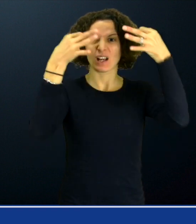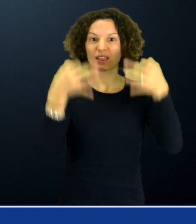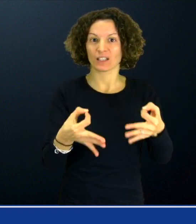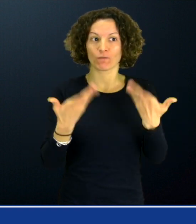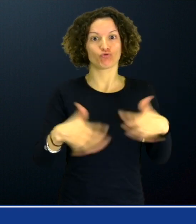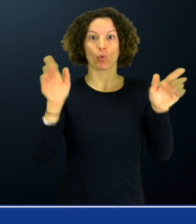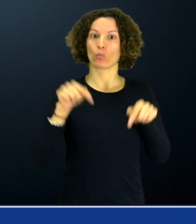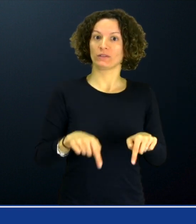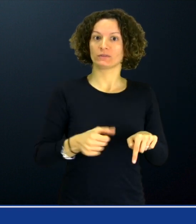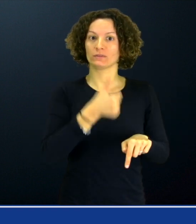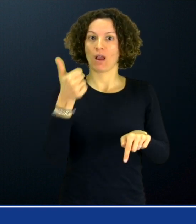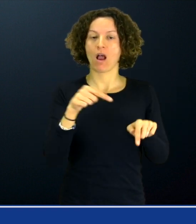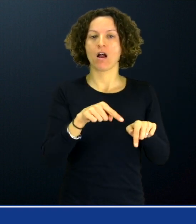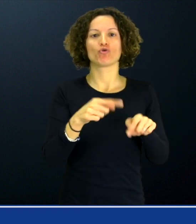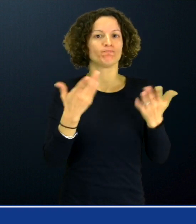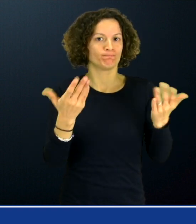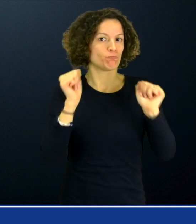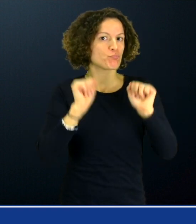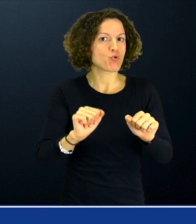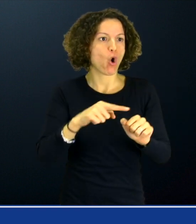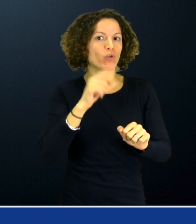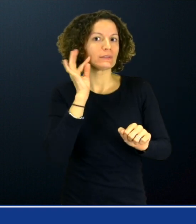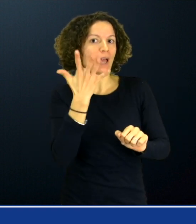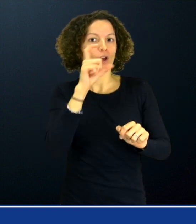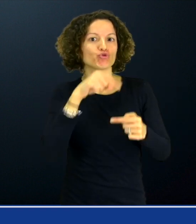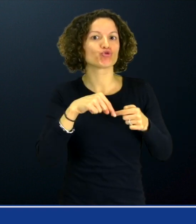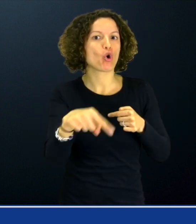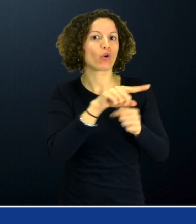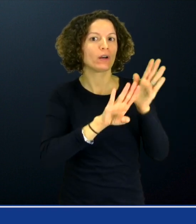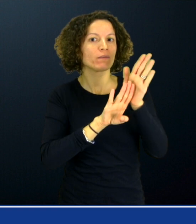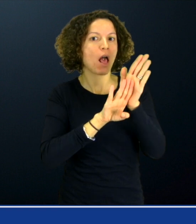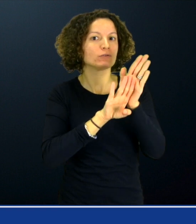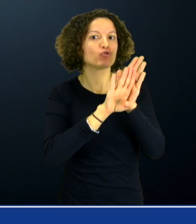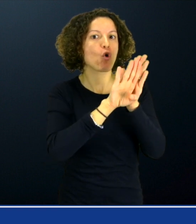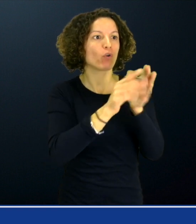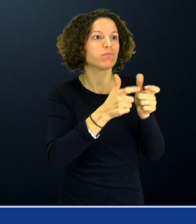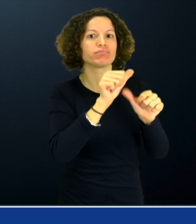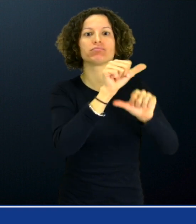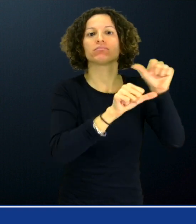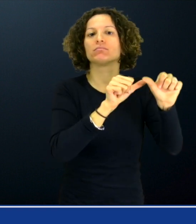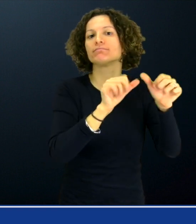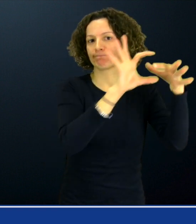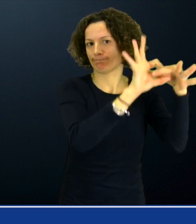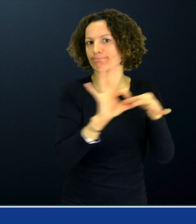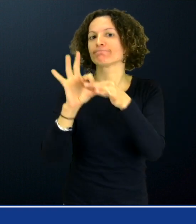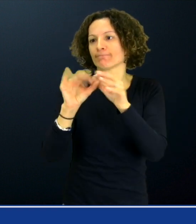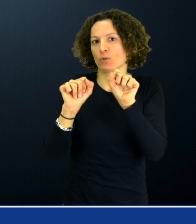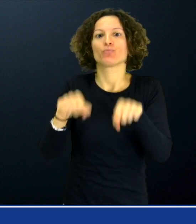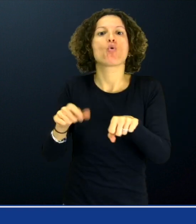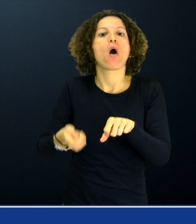definitivo per quest'anno. Se l'inflazione dovesse continuare a salire in questi giorni, quindi, ci potrebbe